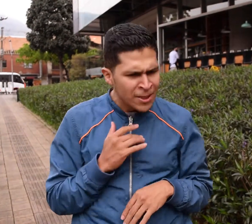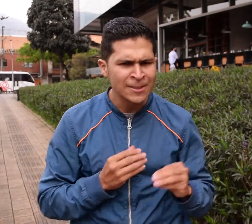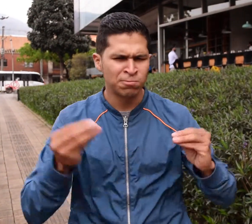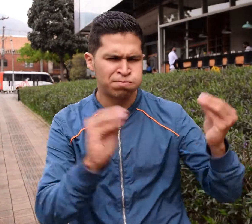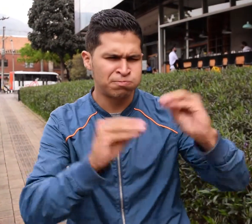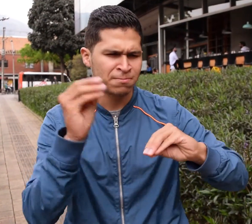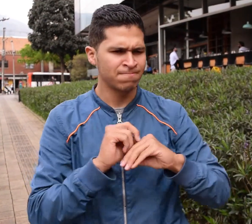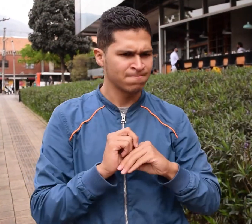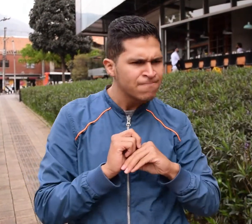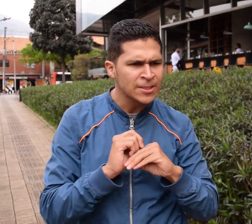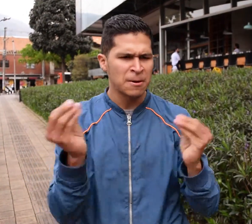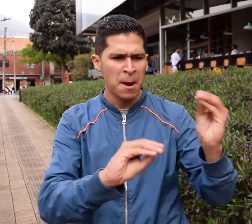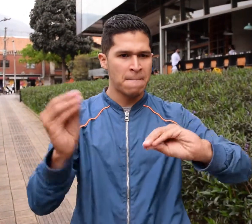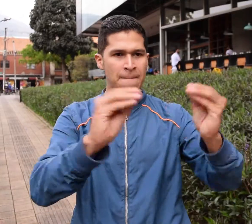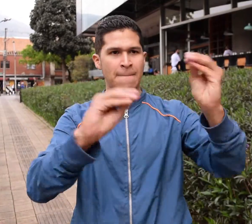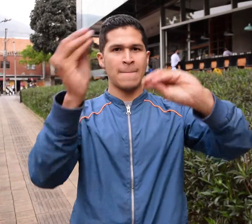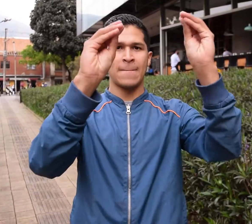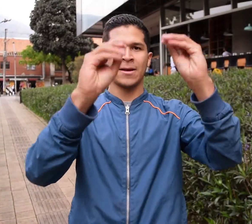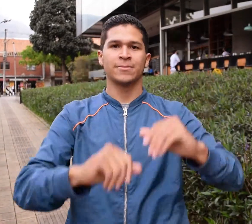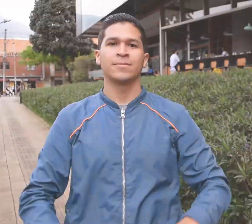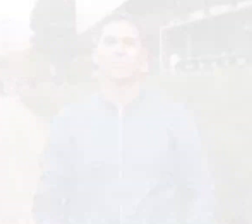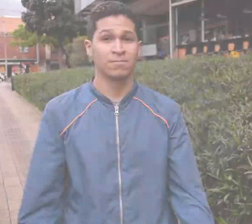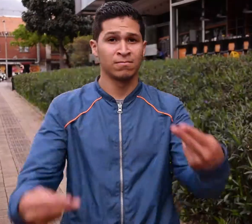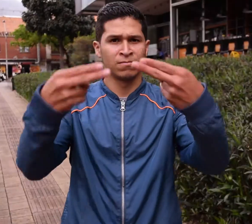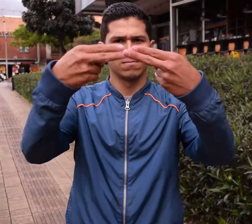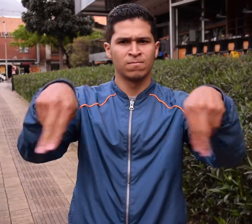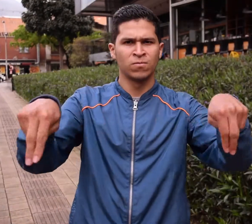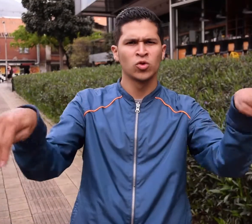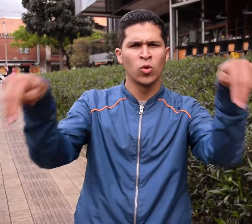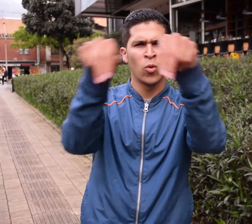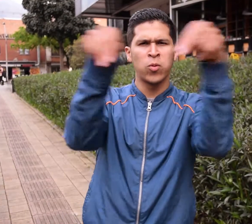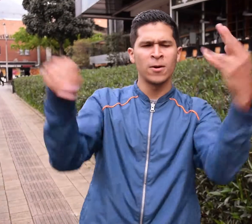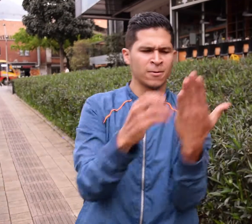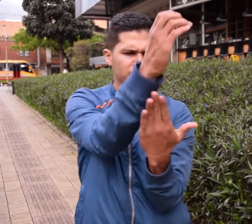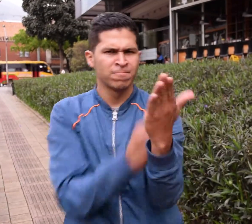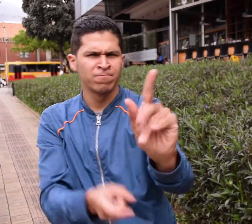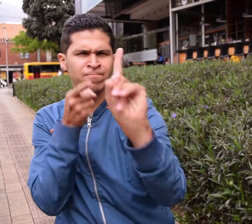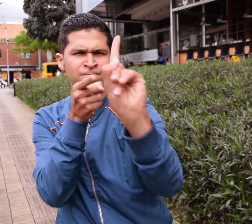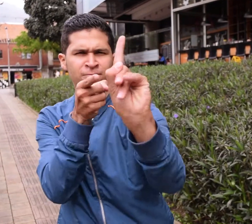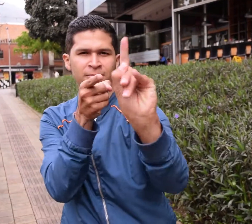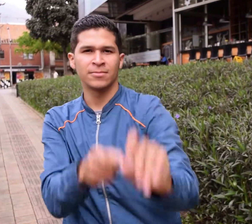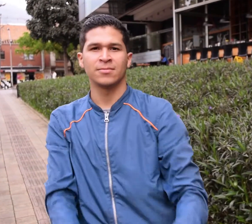Construir sobre lo construido. Hacia un currículo con equidad de género.